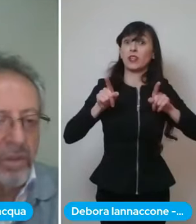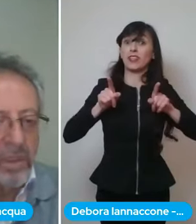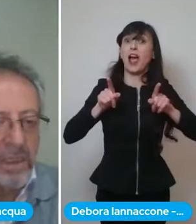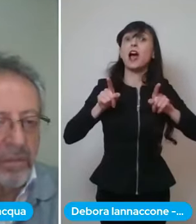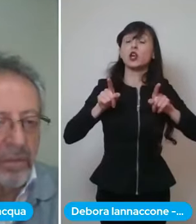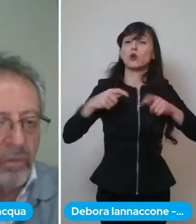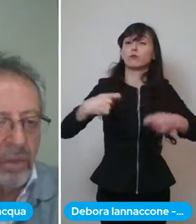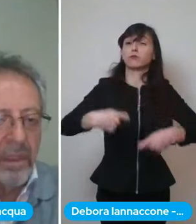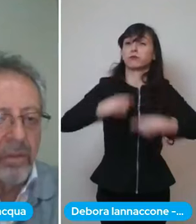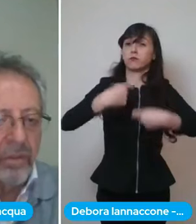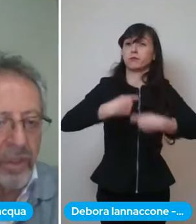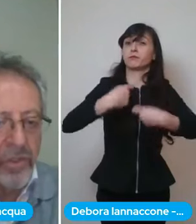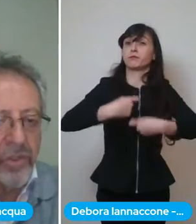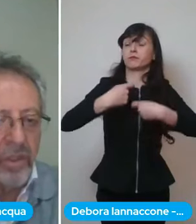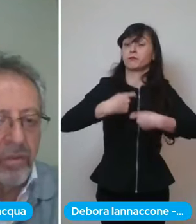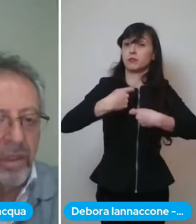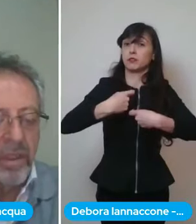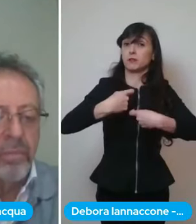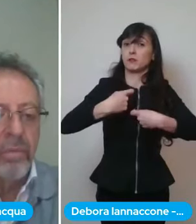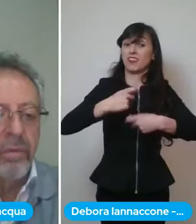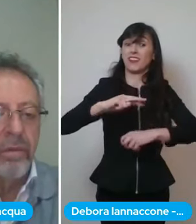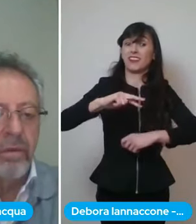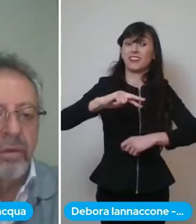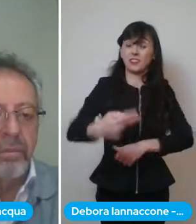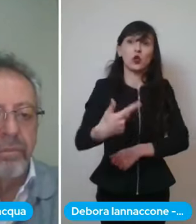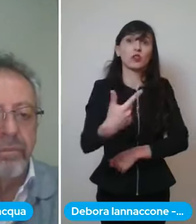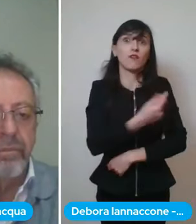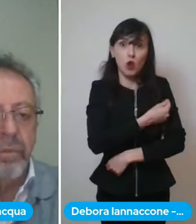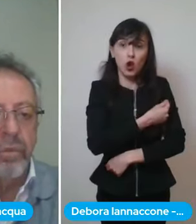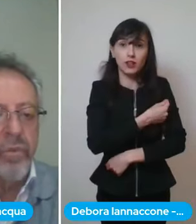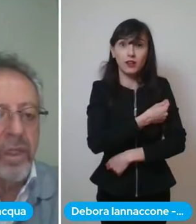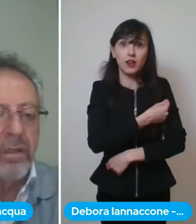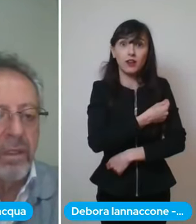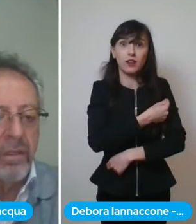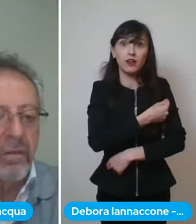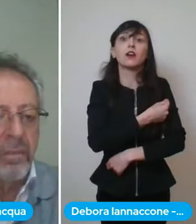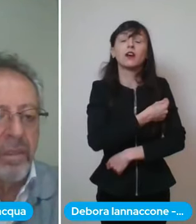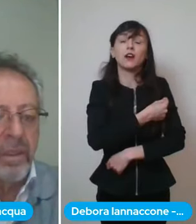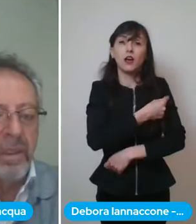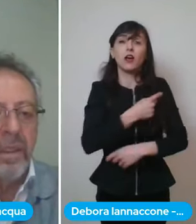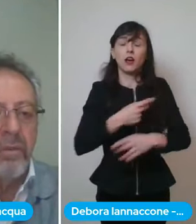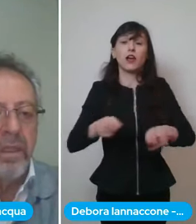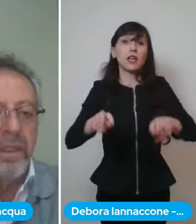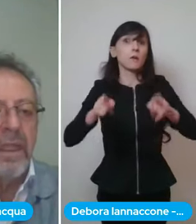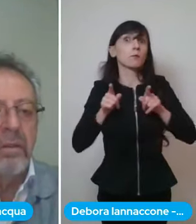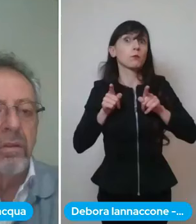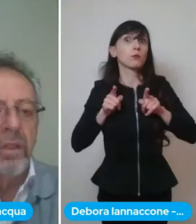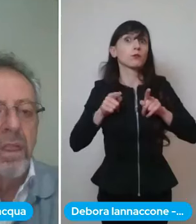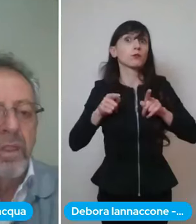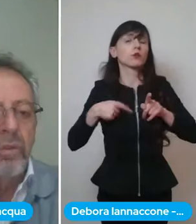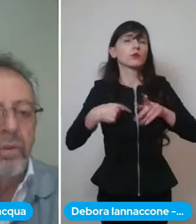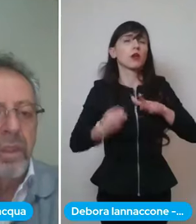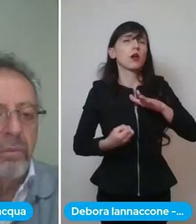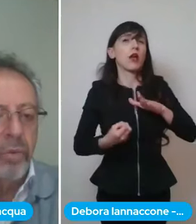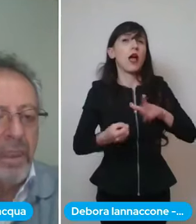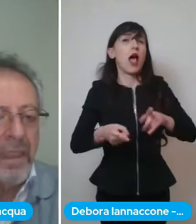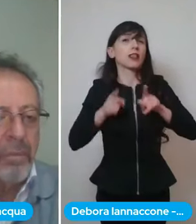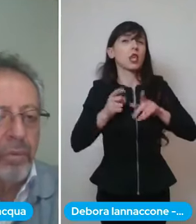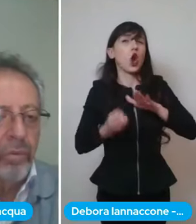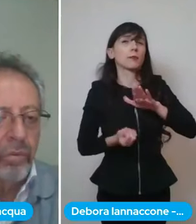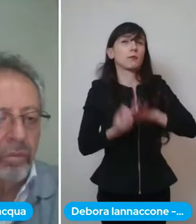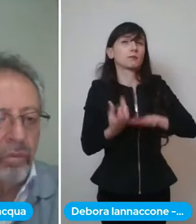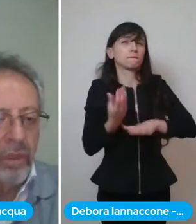richiamo il sistema immunitario regisce ancora di più producendo anticorpi e quindi dando un